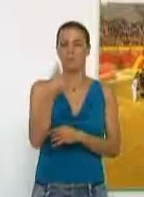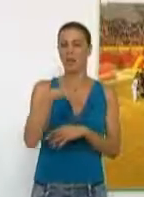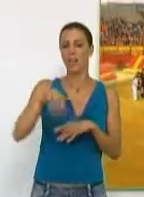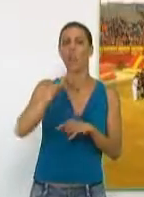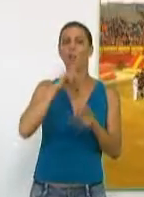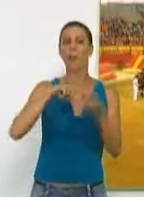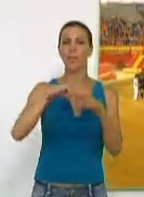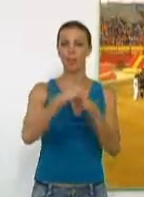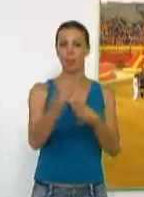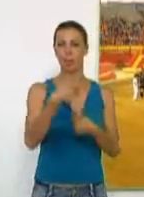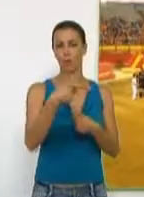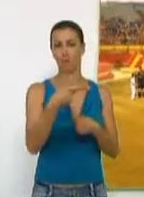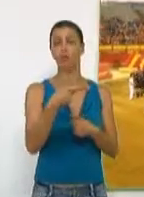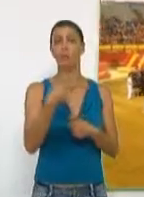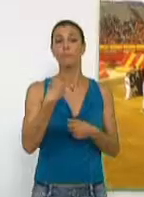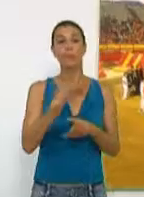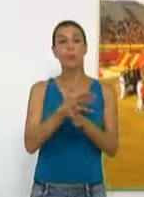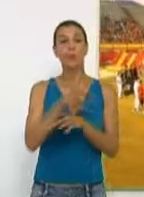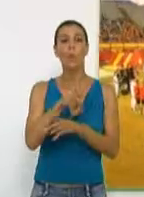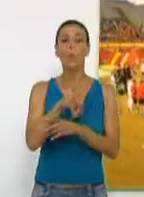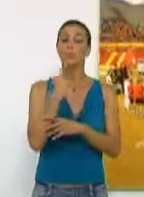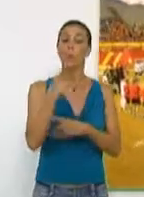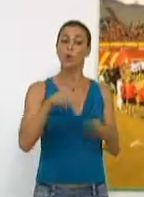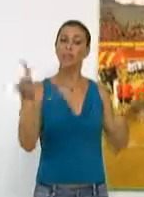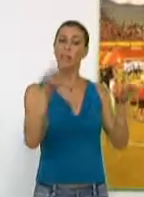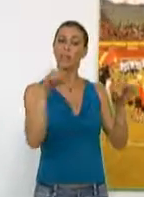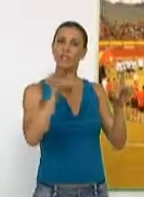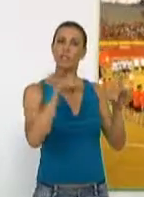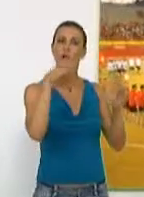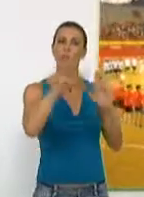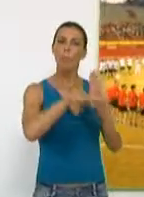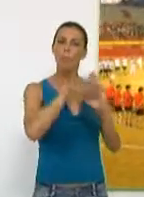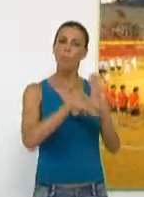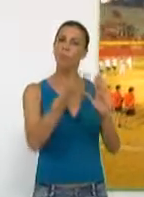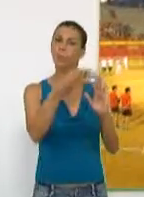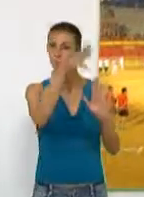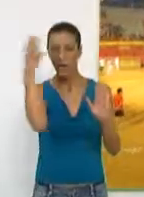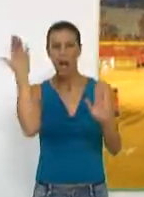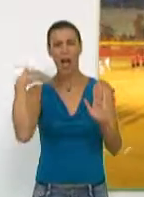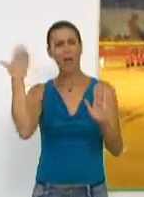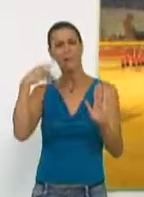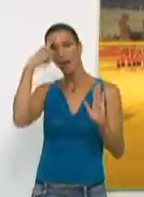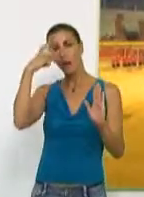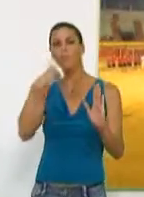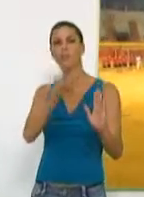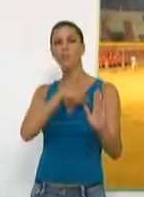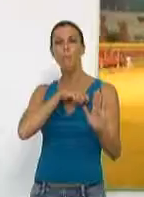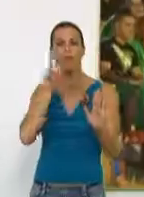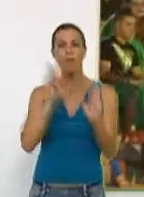el concurso a los participantes. Se trata del programa de televisión que durante muchos veranos llenaba las casas españolas, puesto